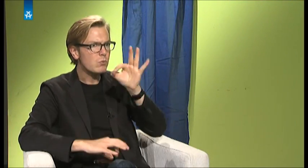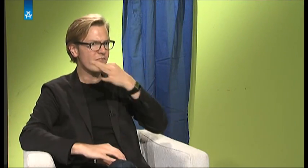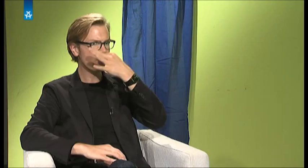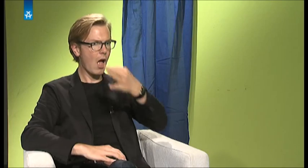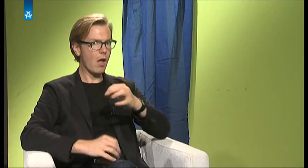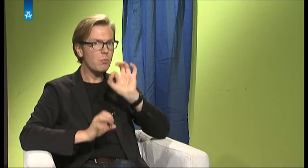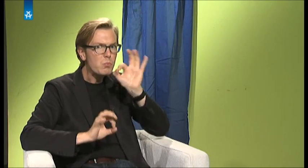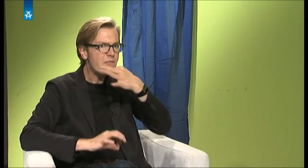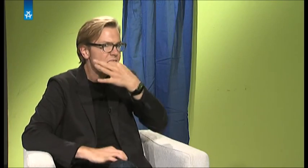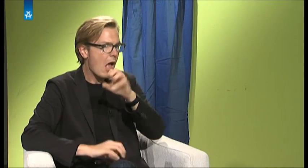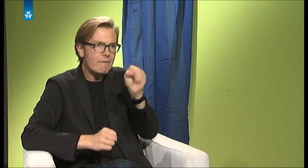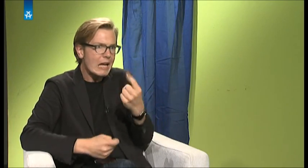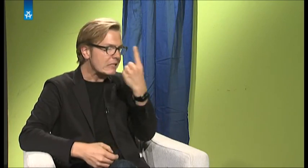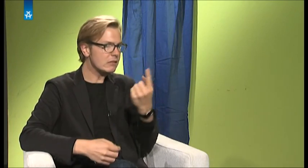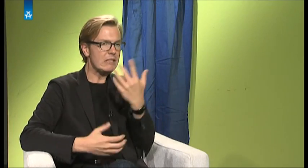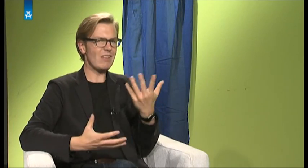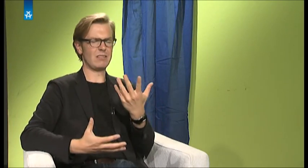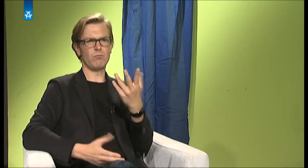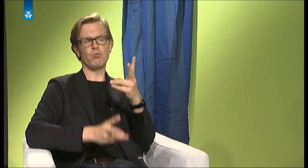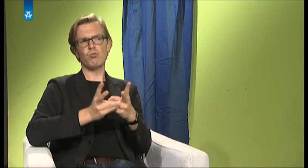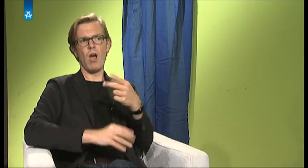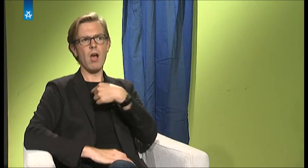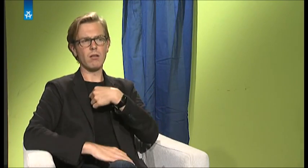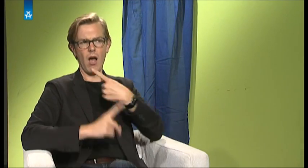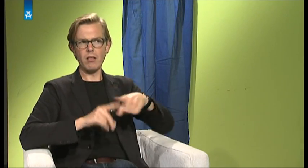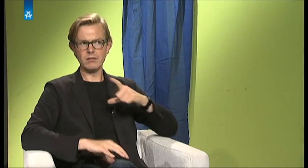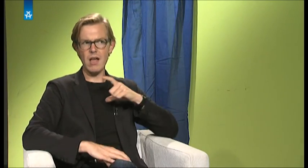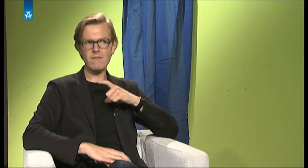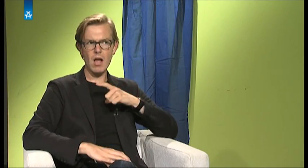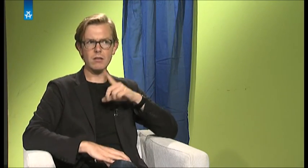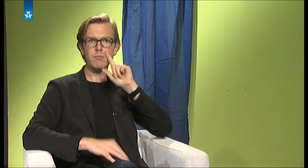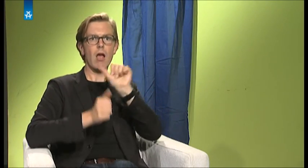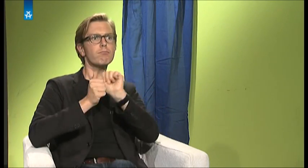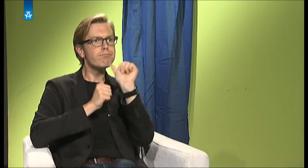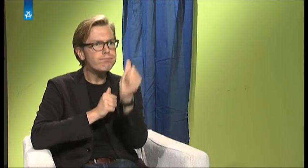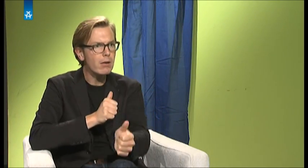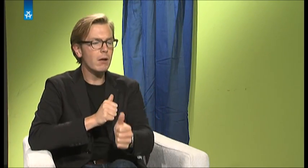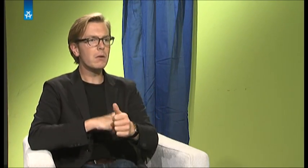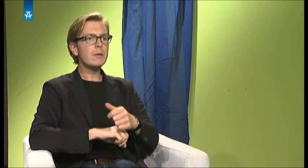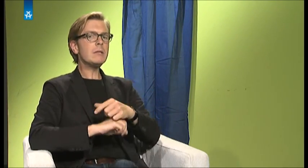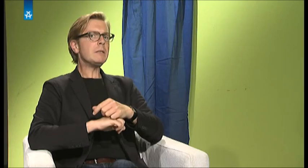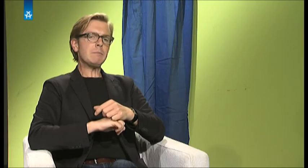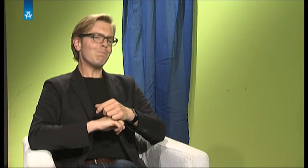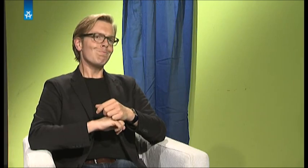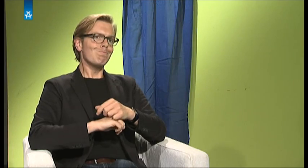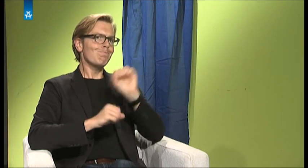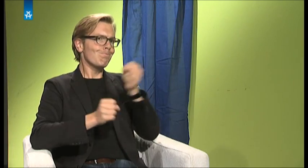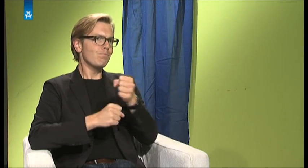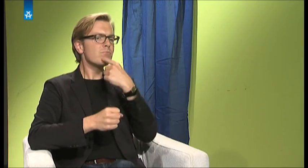ich nicht genau. Und da war ich schon ein bisschen enttäuscht, weil ich dachte, der würde da viel mehr darauf antworten können und die Amerikaner wären dann vielleicht auch viel weiter. Dass man